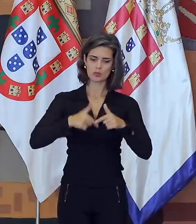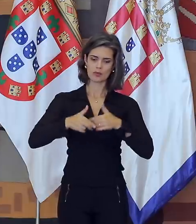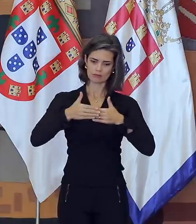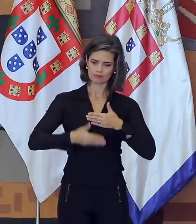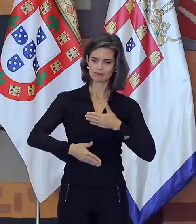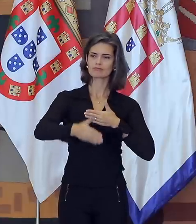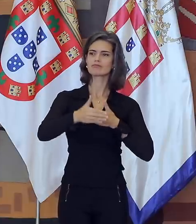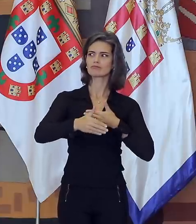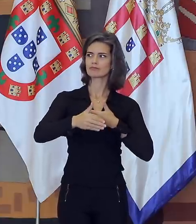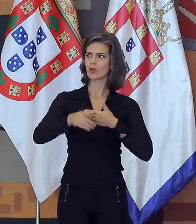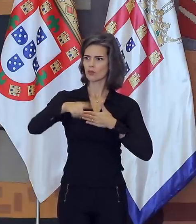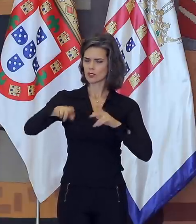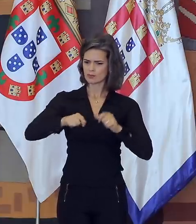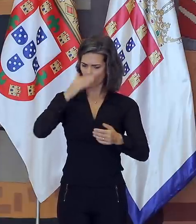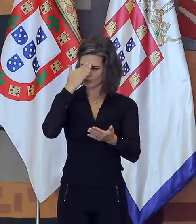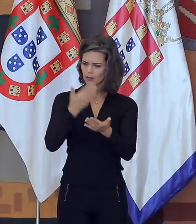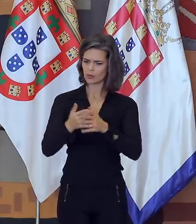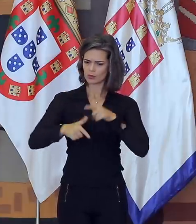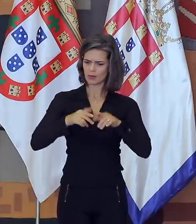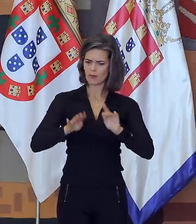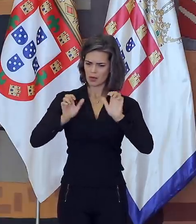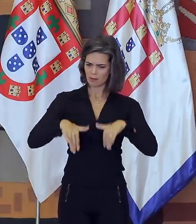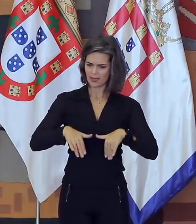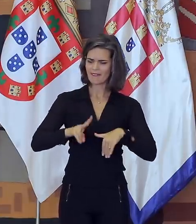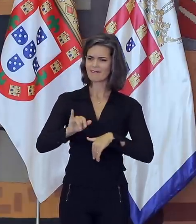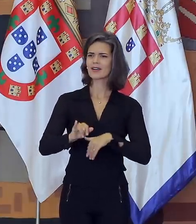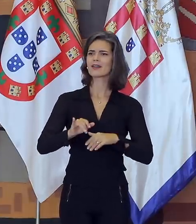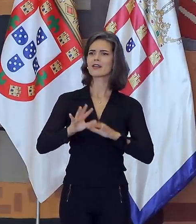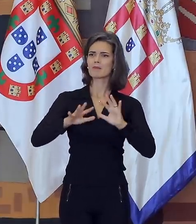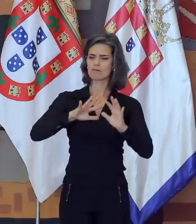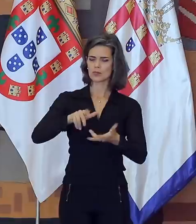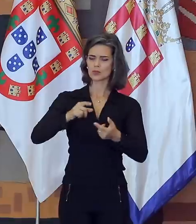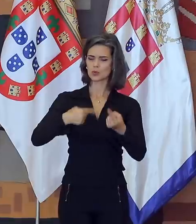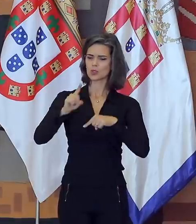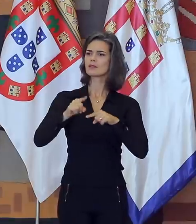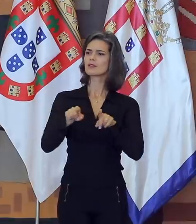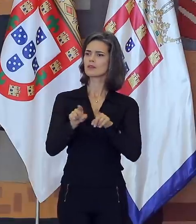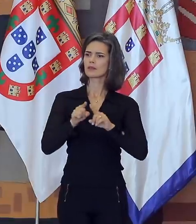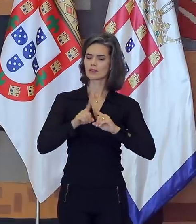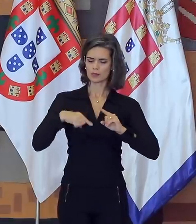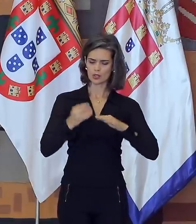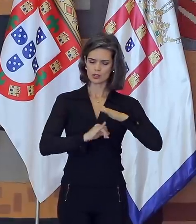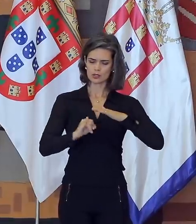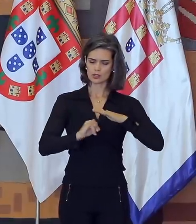Acreditem, o trabalho bem feito faz a diferença e nos fortalece como instituição.